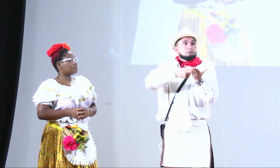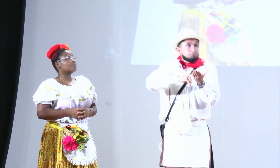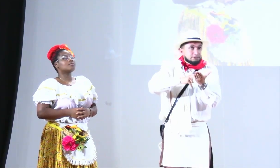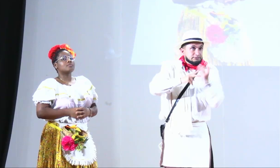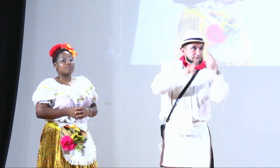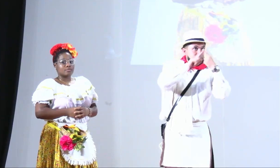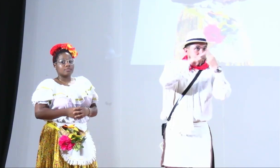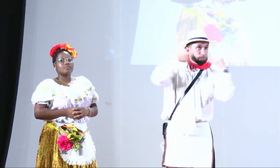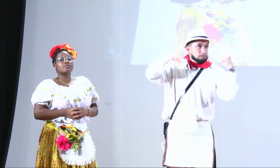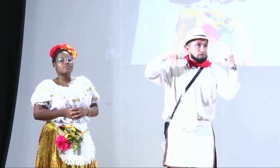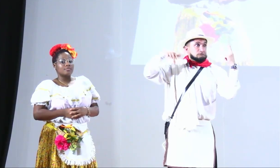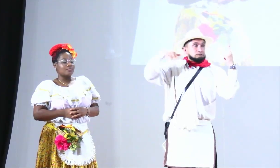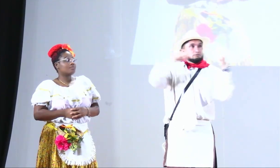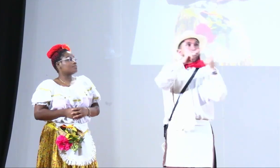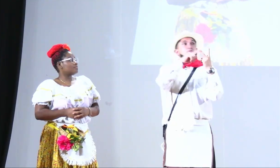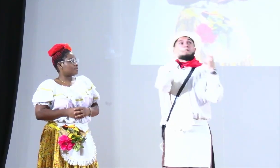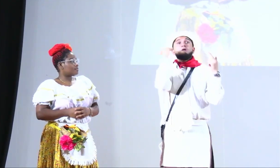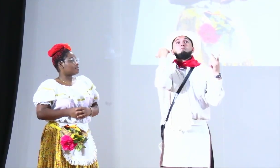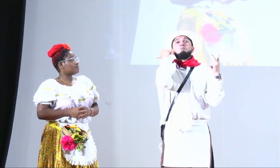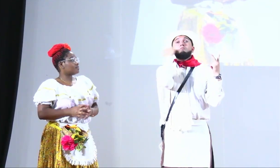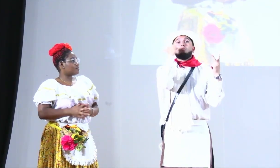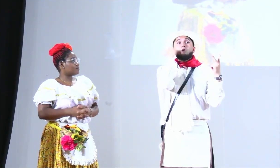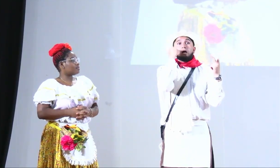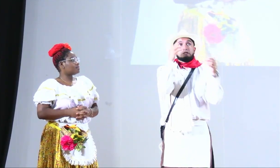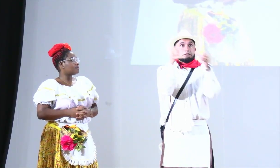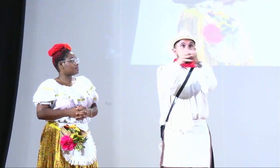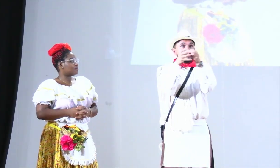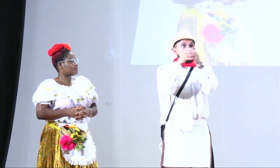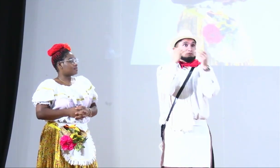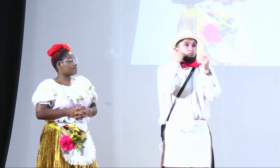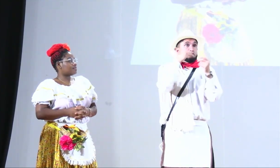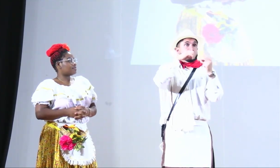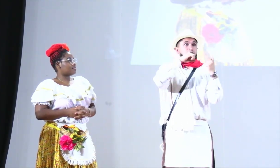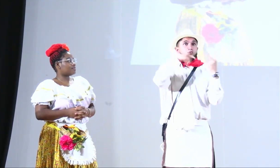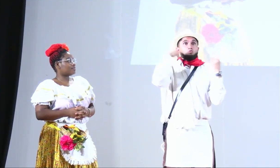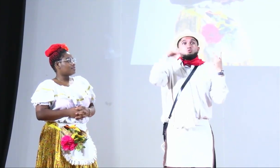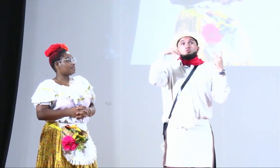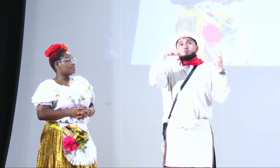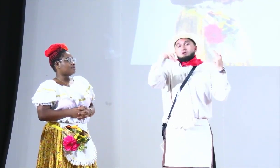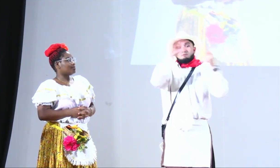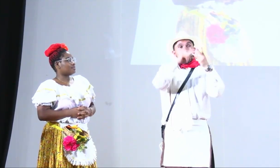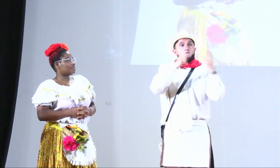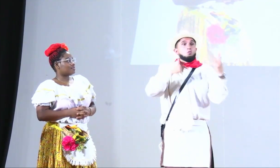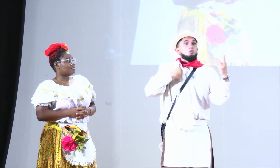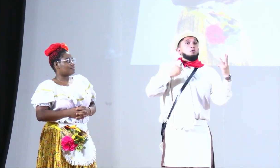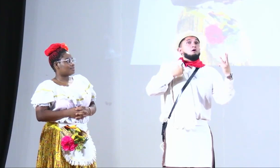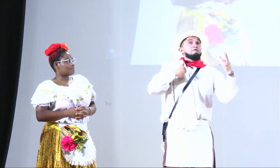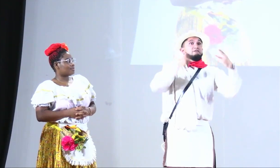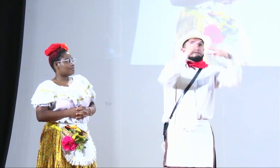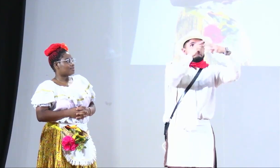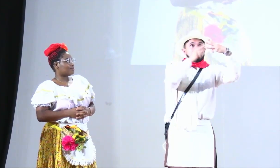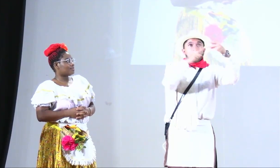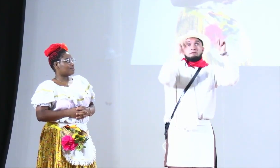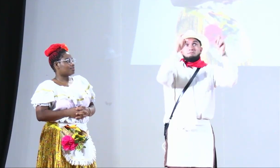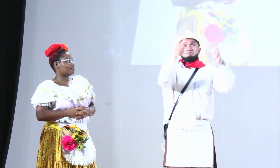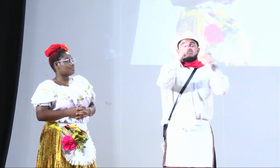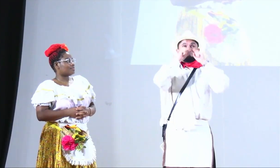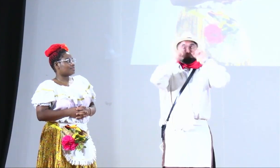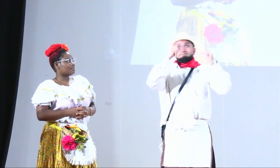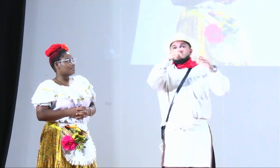con un tema supremamente importante que tiene que ver con el código de ética de los intérpretes vamos a hablar acerca de la